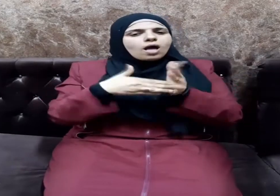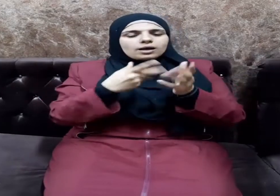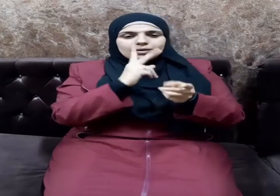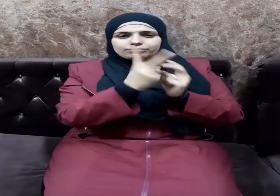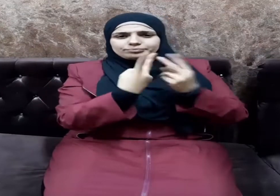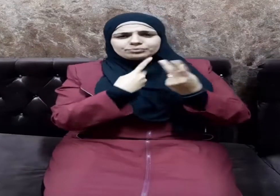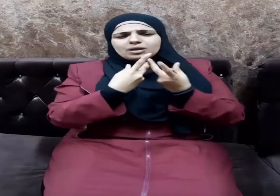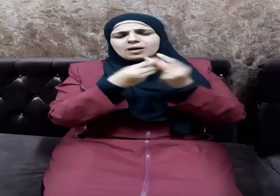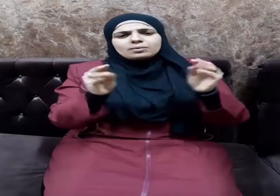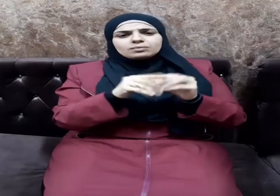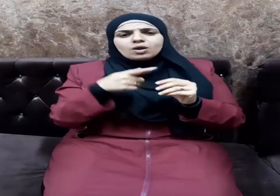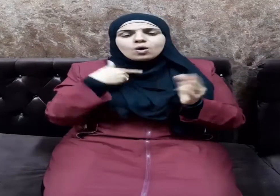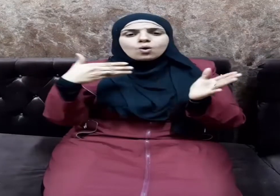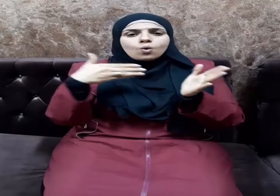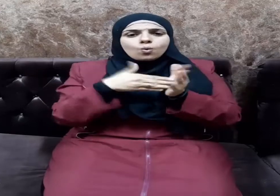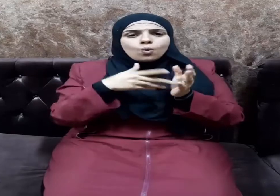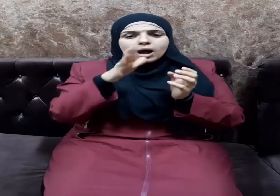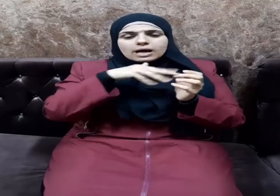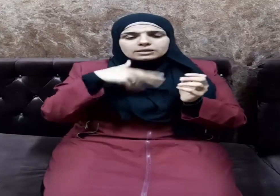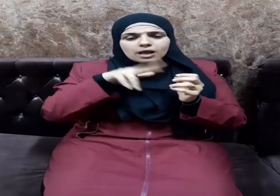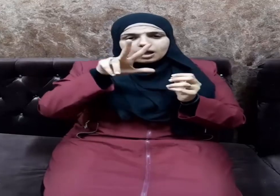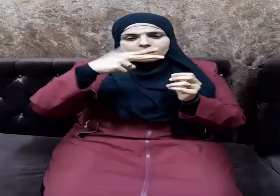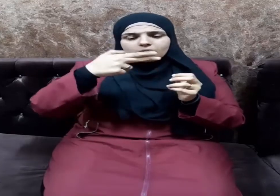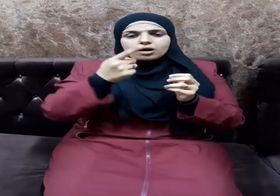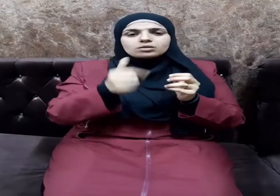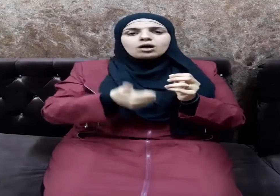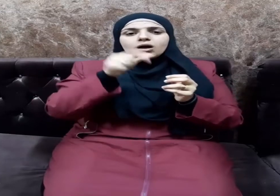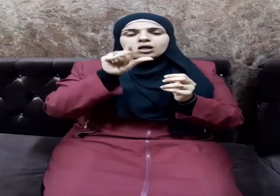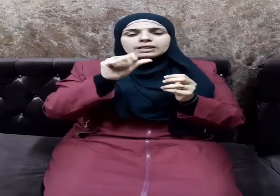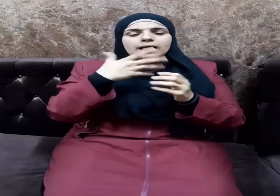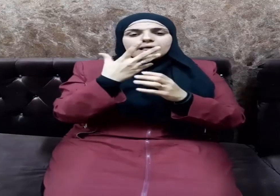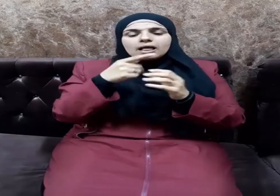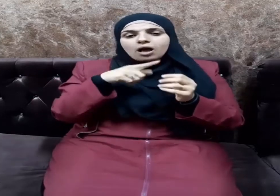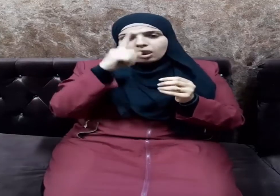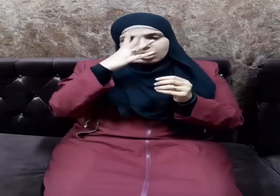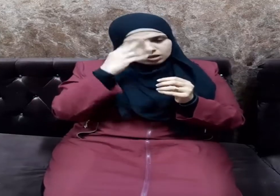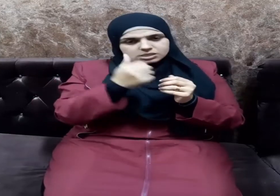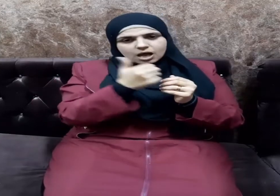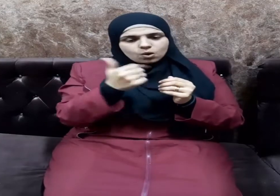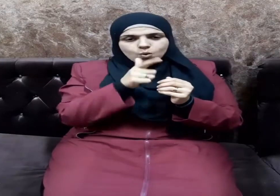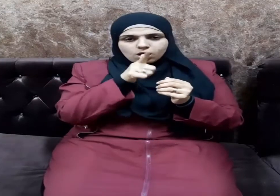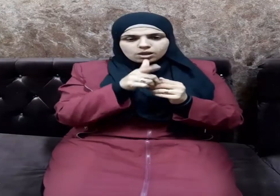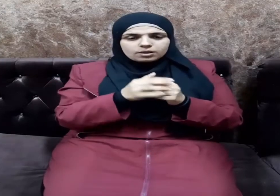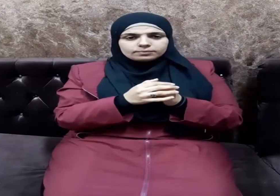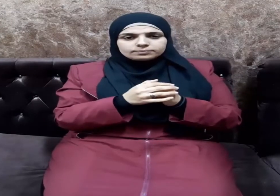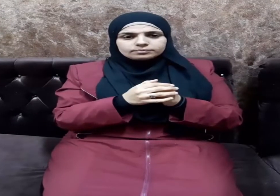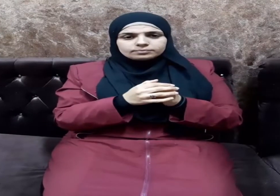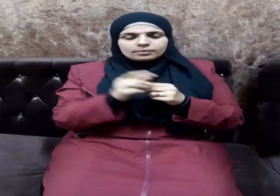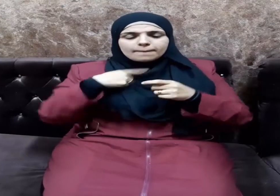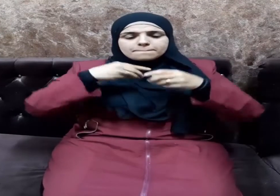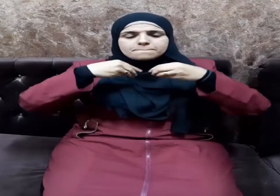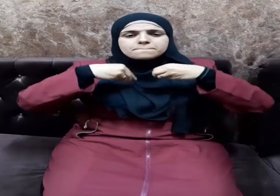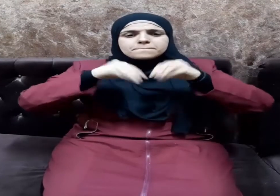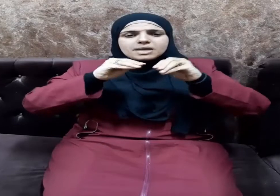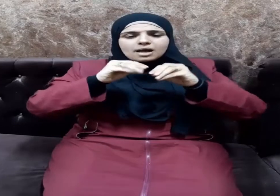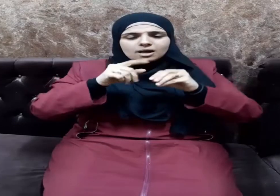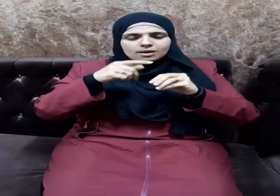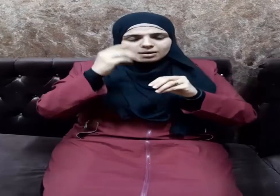وعن العرباض بن سارية رضي الله عنه قال بعت من النبي صلى الله